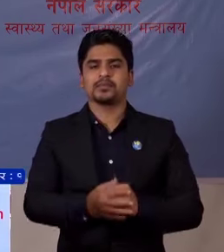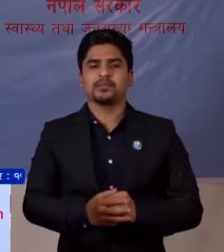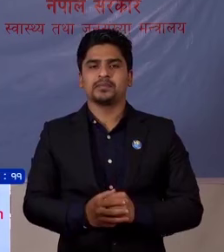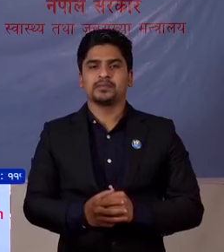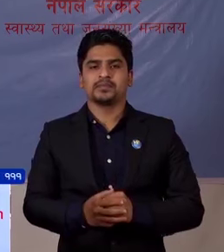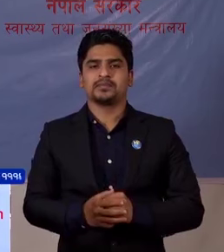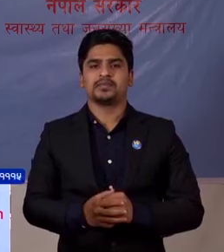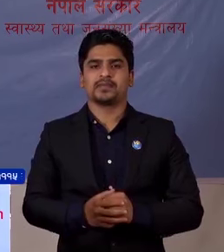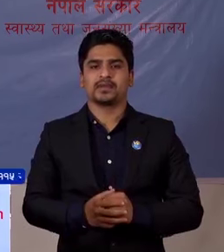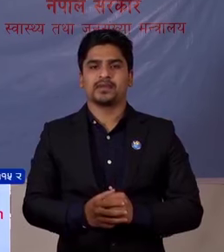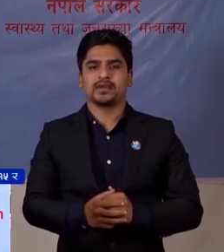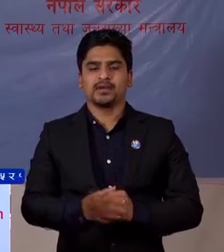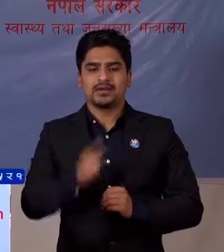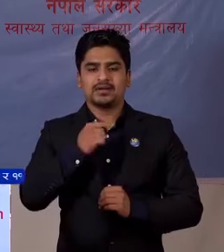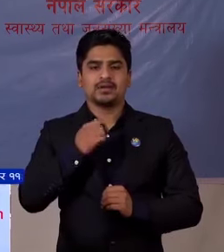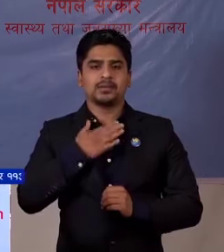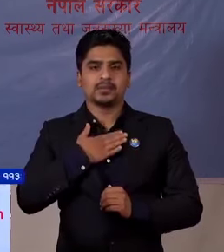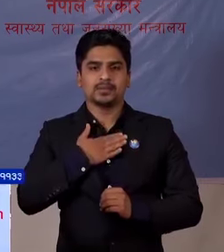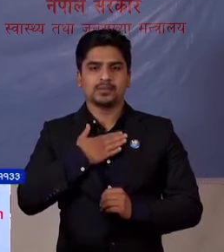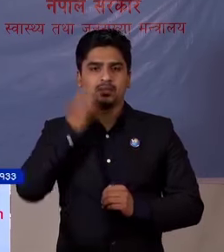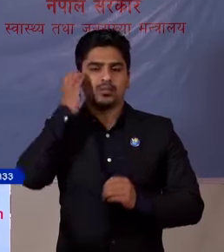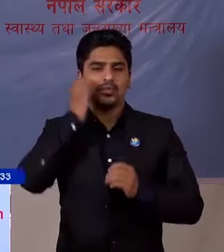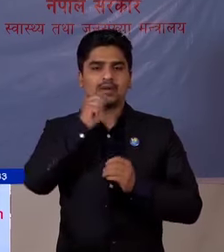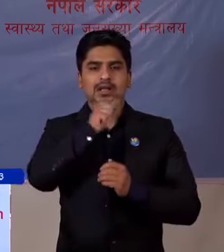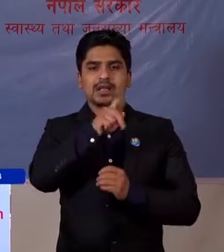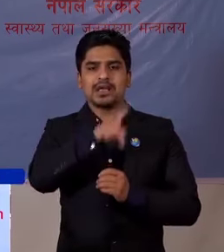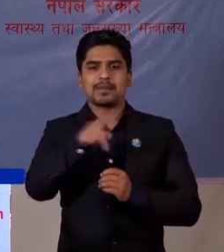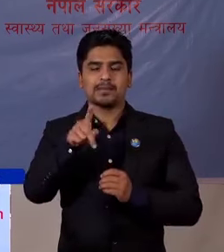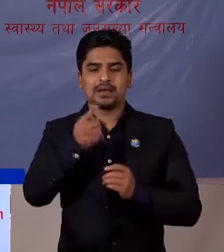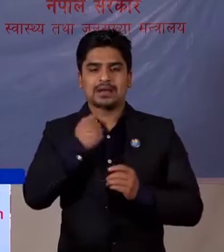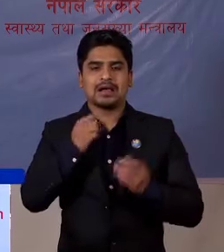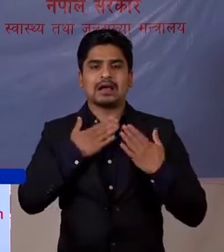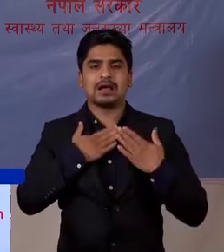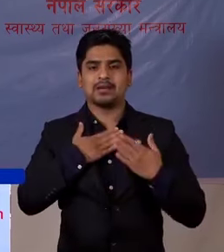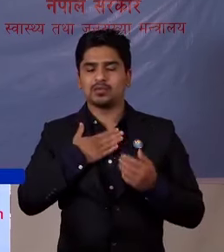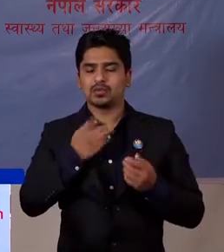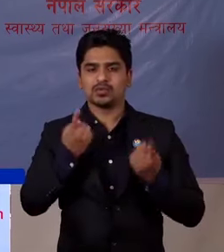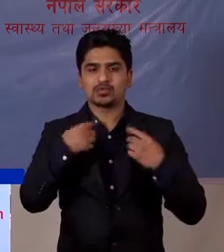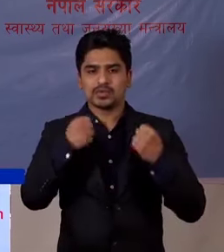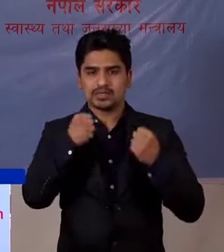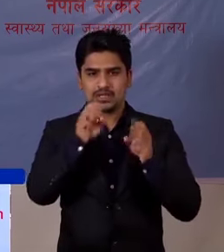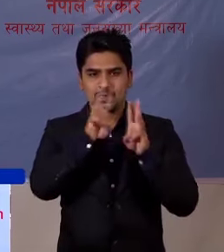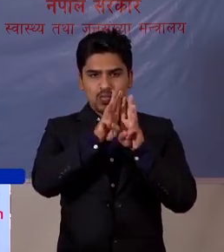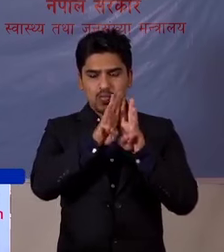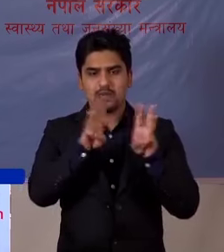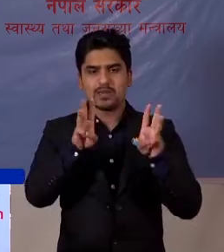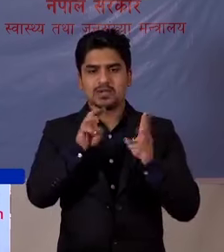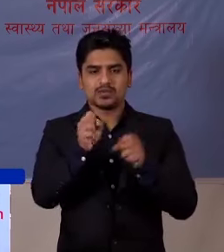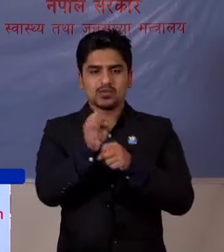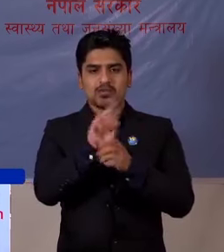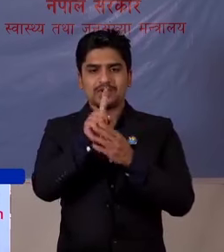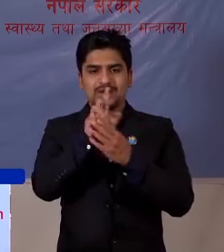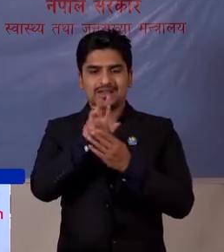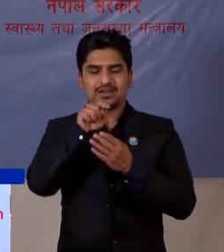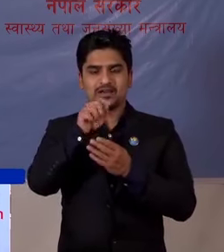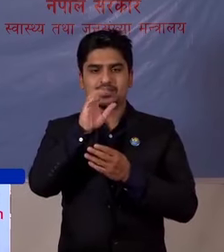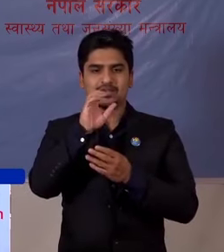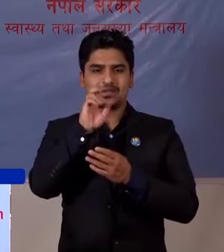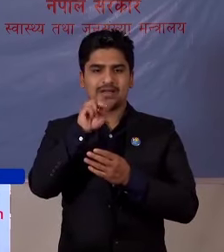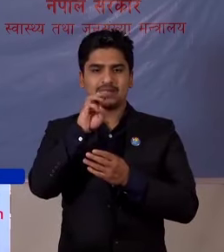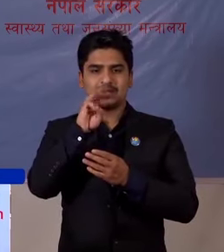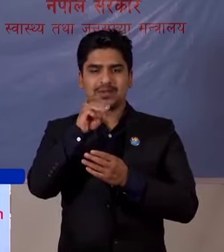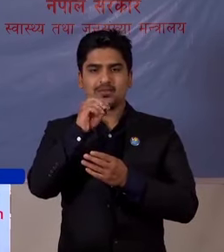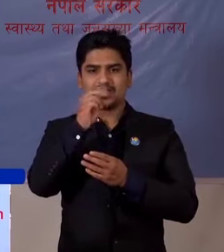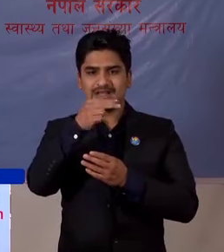आमरो मोबाइल आप्लिकेशन आमरो स्वास्ते र वेबपेज covid19.mohp